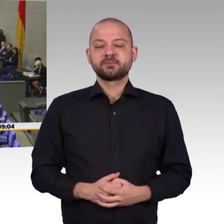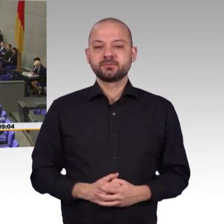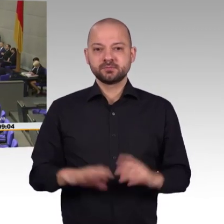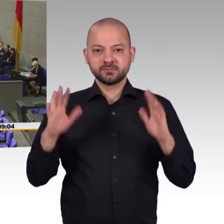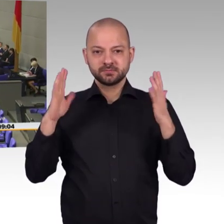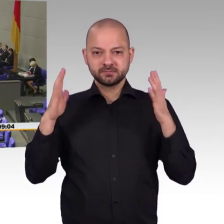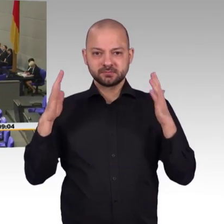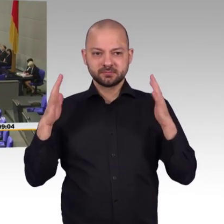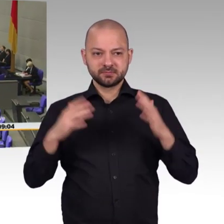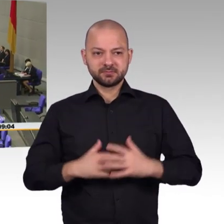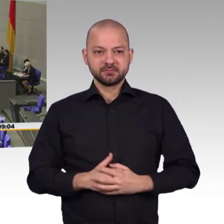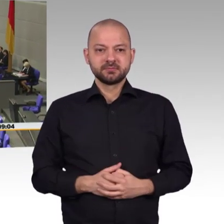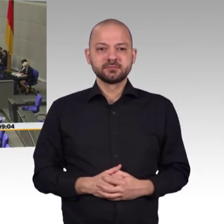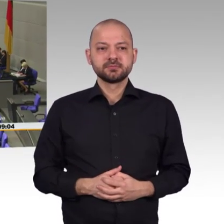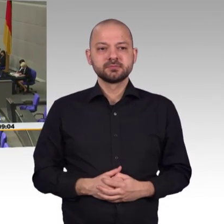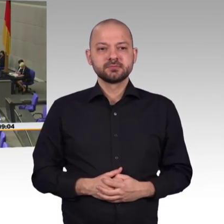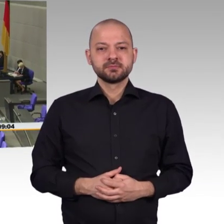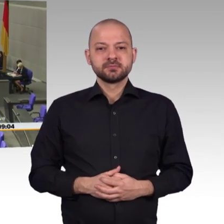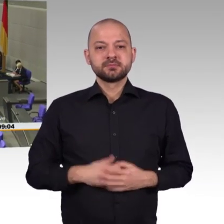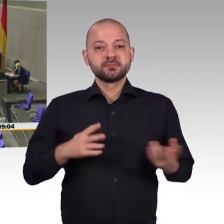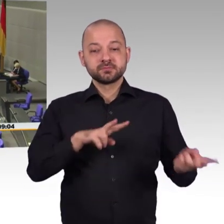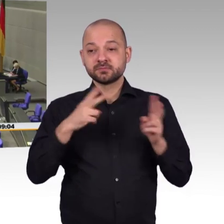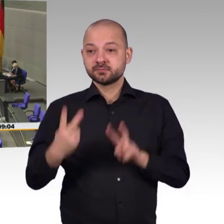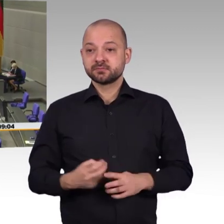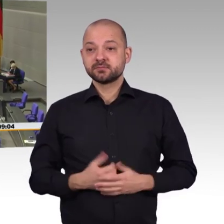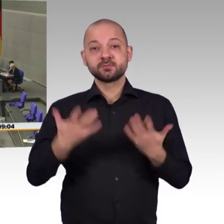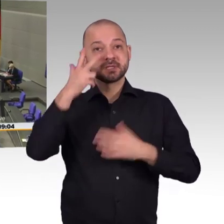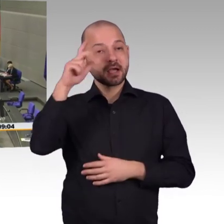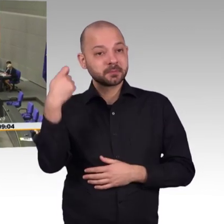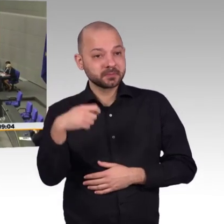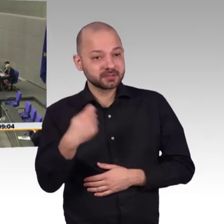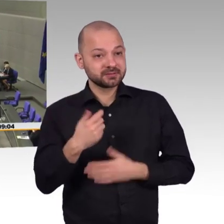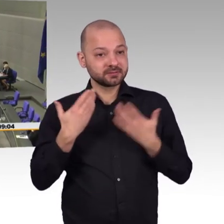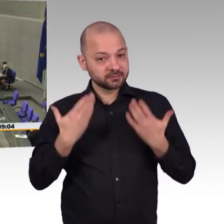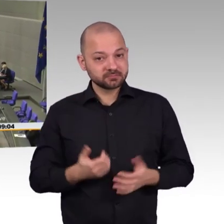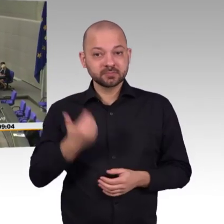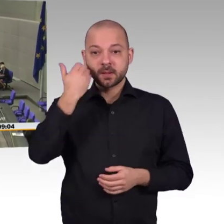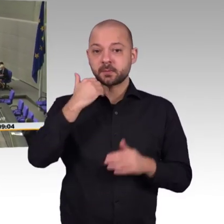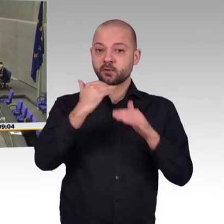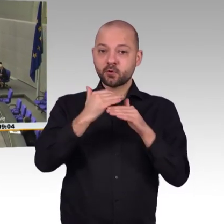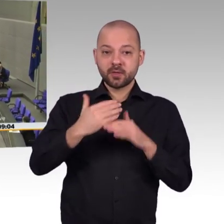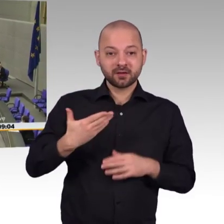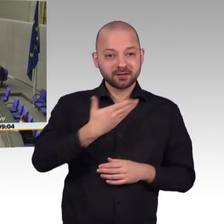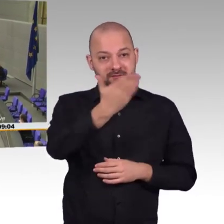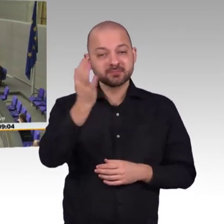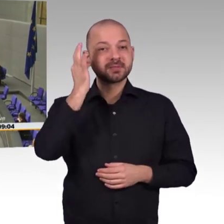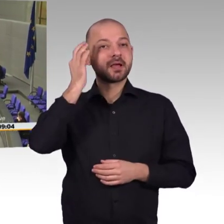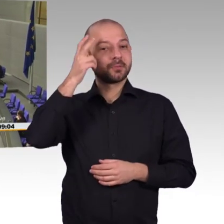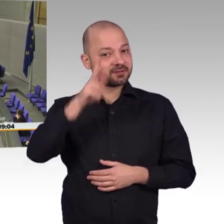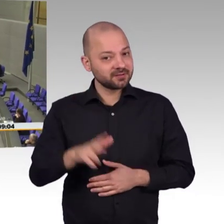einer Idee liegt in ihrer Umsetzung. Und das gilt selbstverständlich auch für die Ideen, die wir als Bundesregierung im Rahmen Digitalisierung